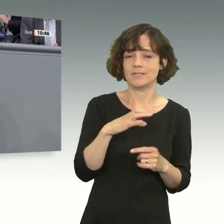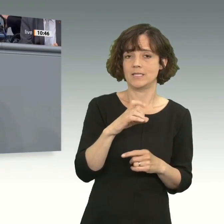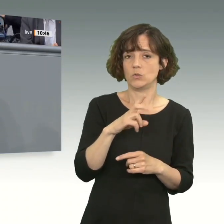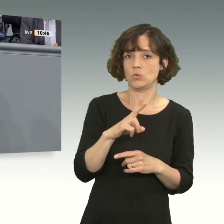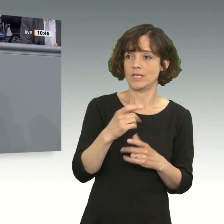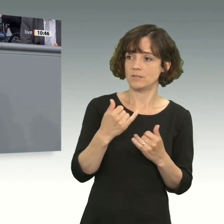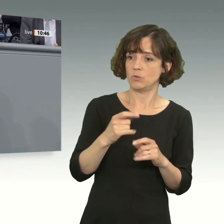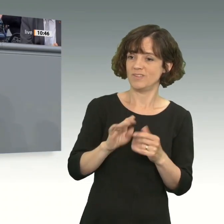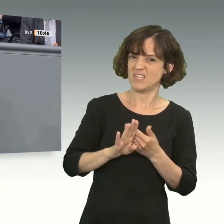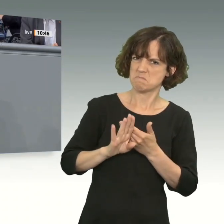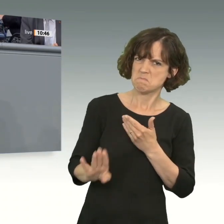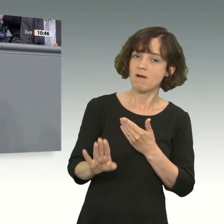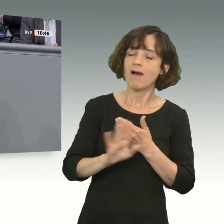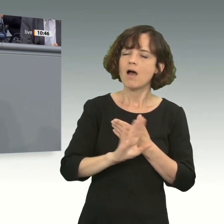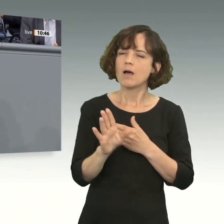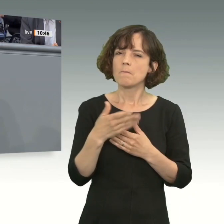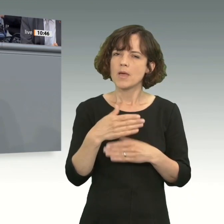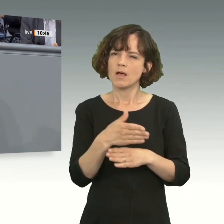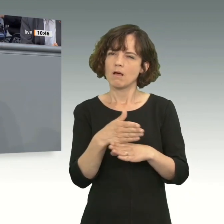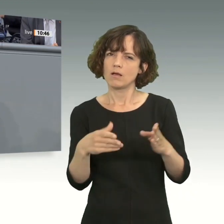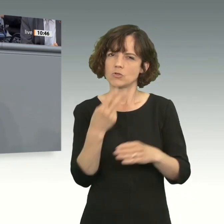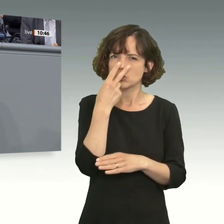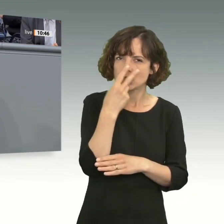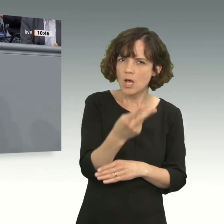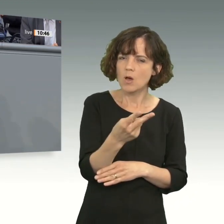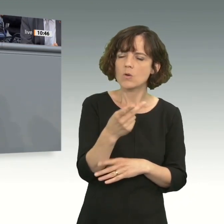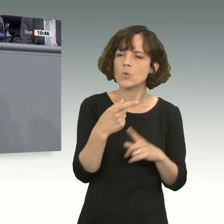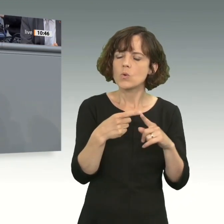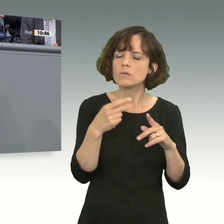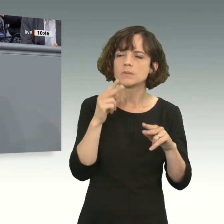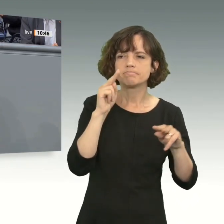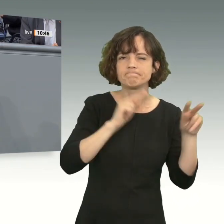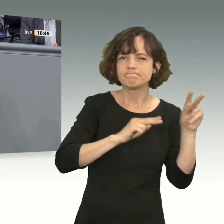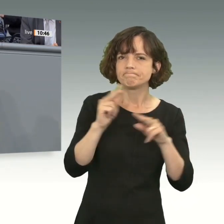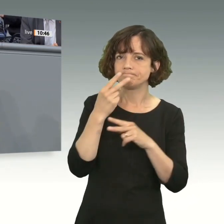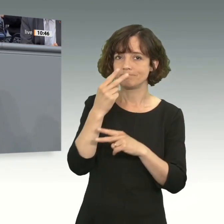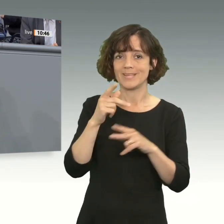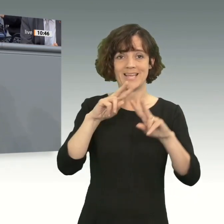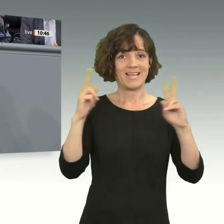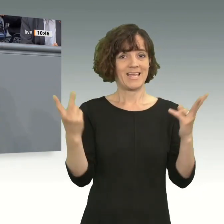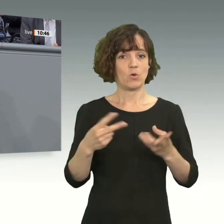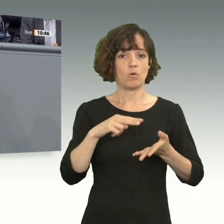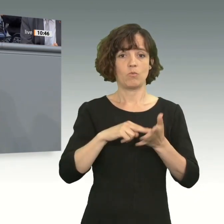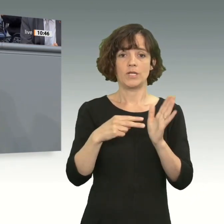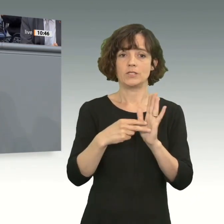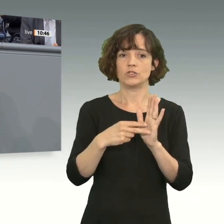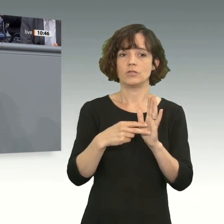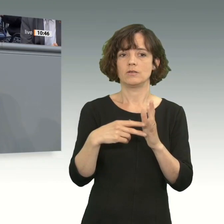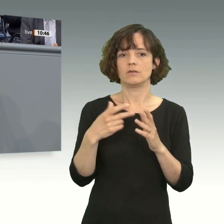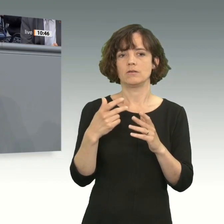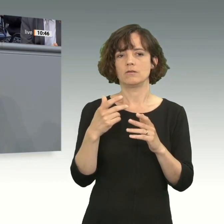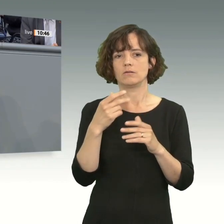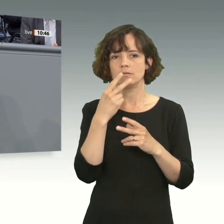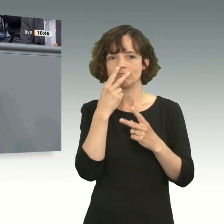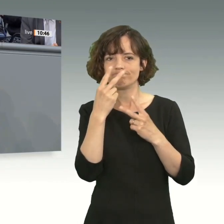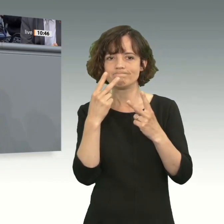Abschottung, sondern genaueres Hinsehen und genaueres Diversifizieren. Denn geopolitische Verwerfung spürt unser Land besonders.